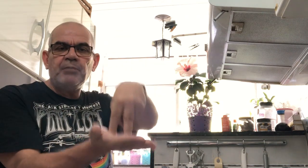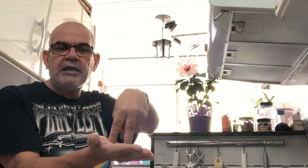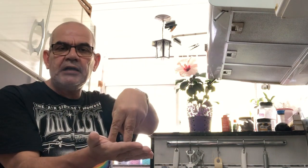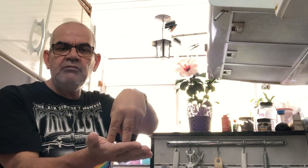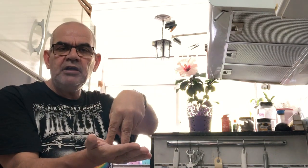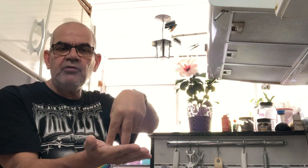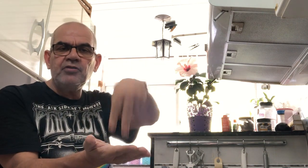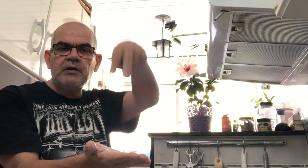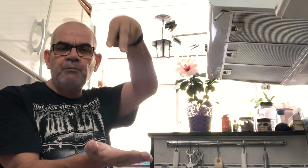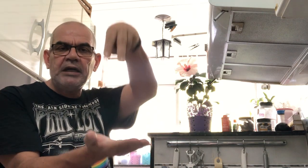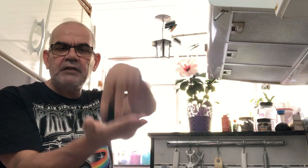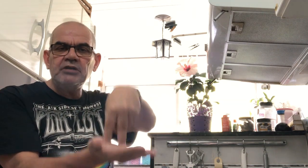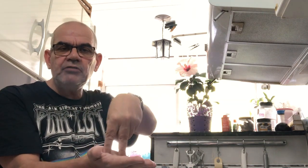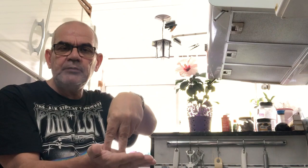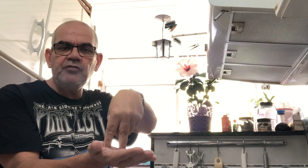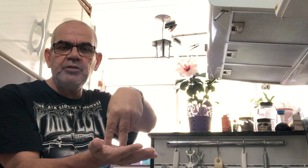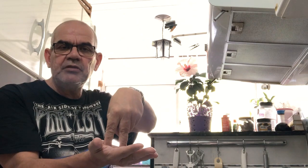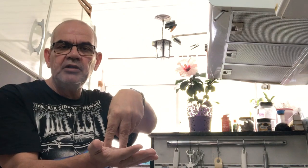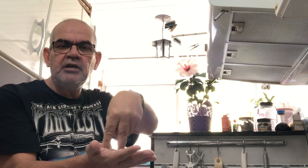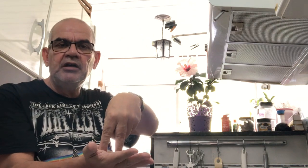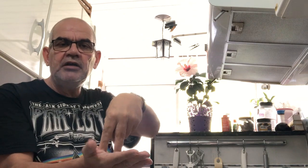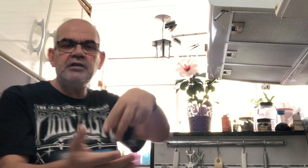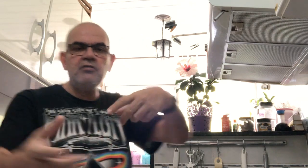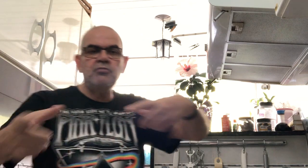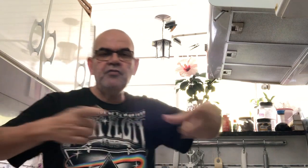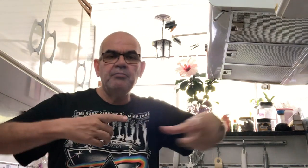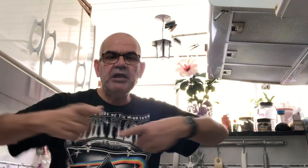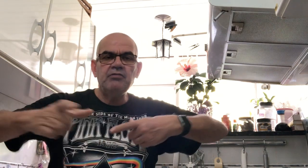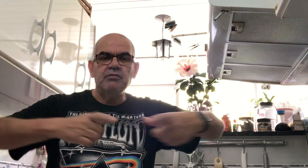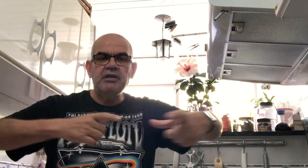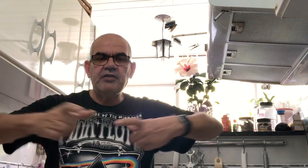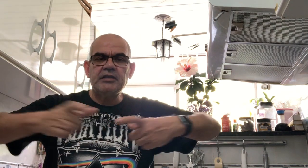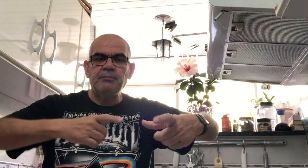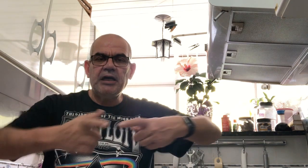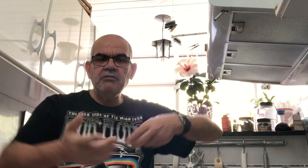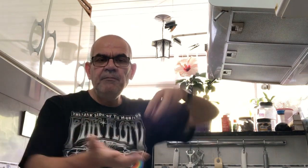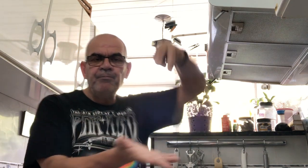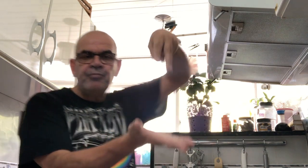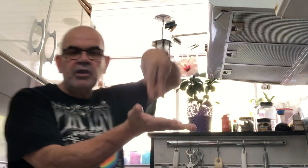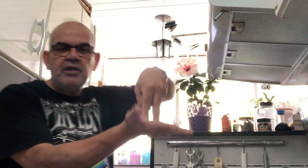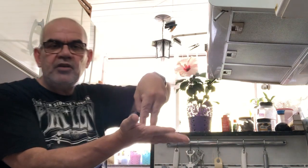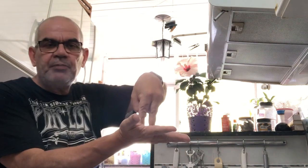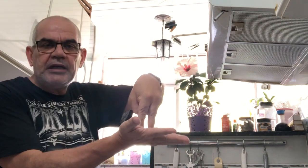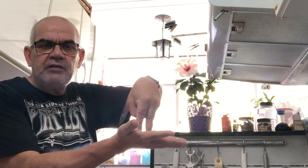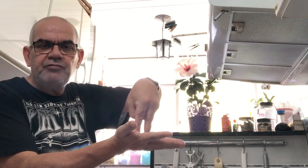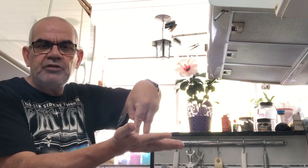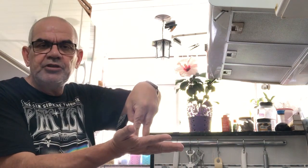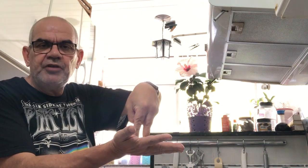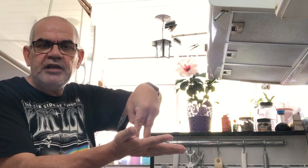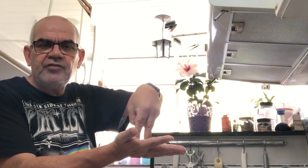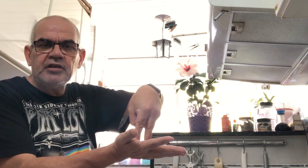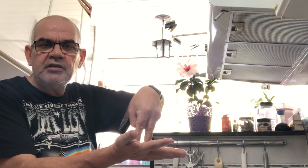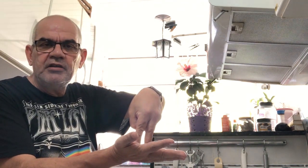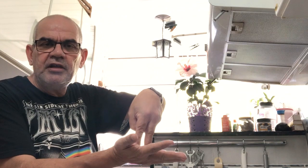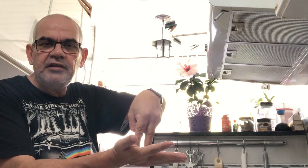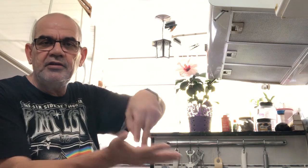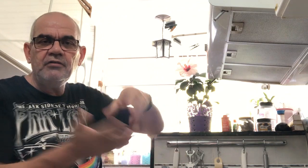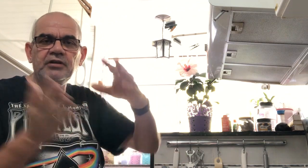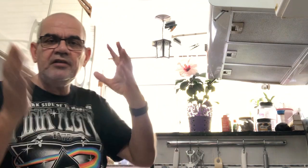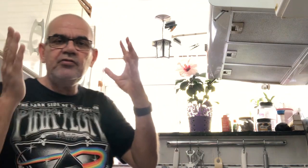Parado é um sinal parado, não tem movimento. Então, o movimento, esse é trabalho, esse é parado. Viram a diferença? Então, isso